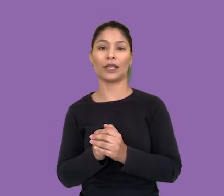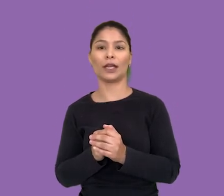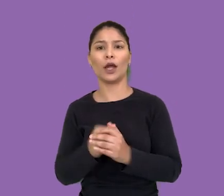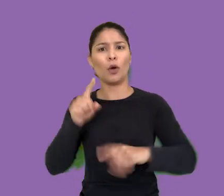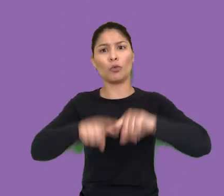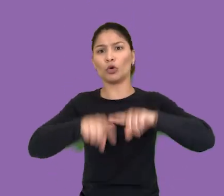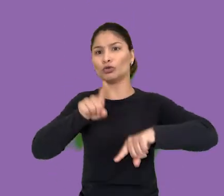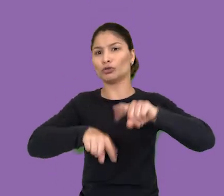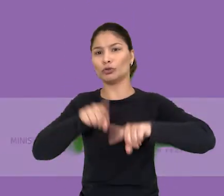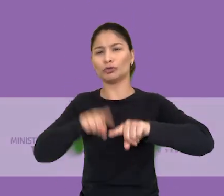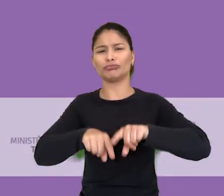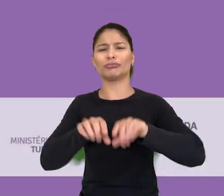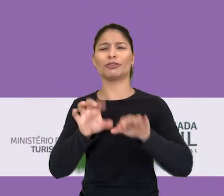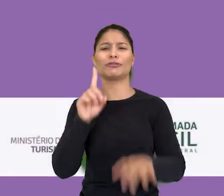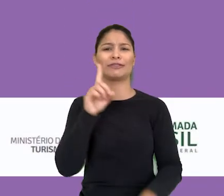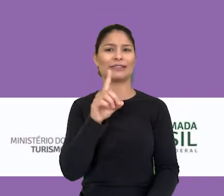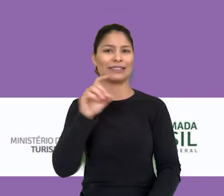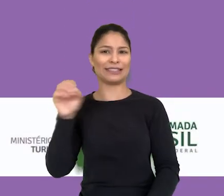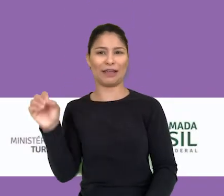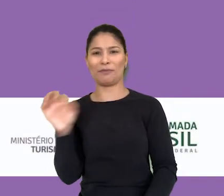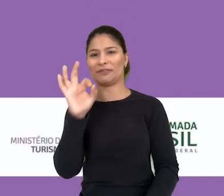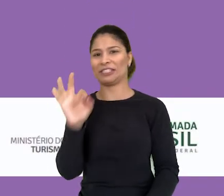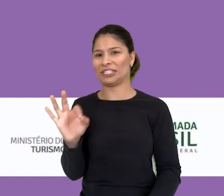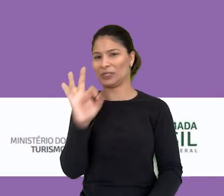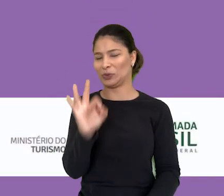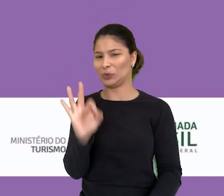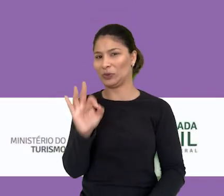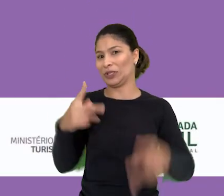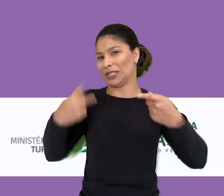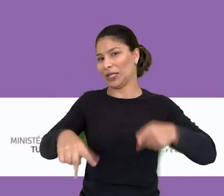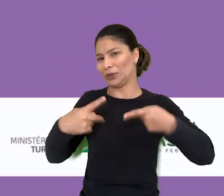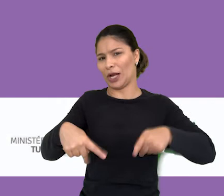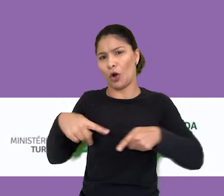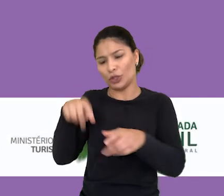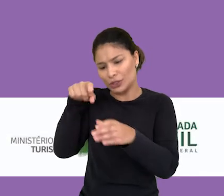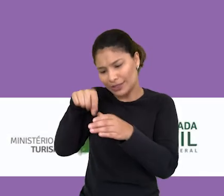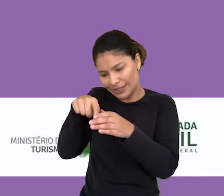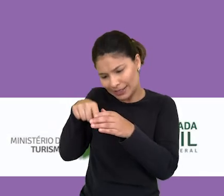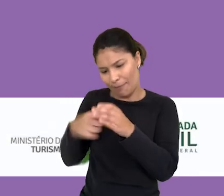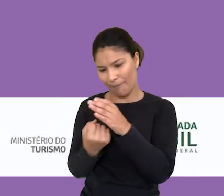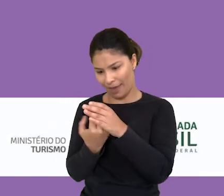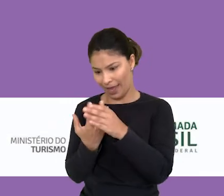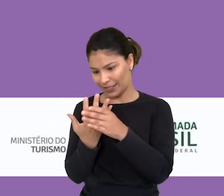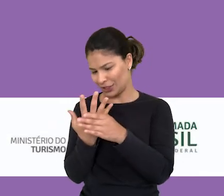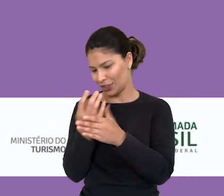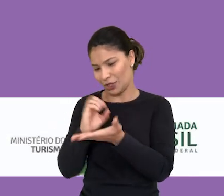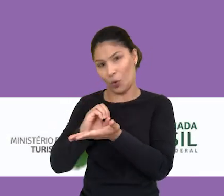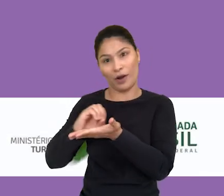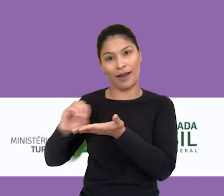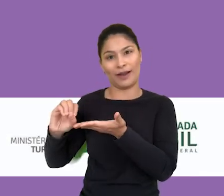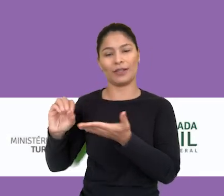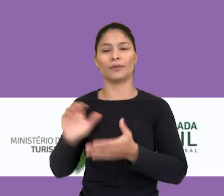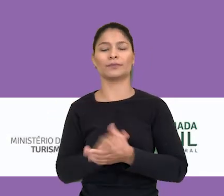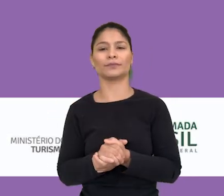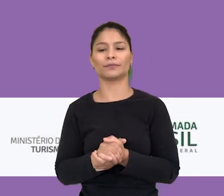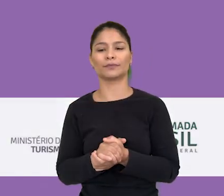Субтитры подогнал «Симон»